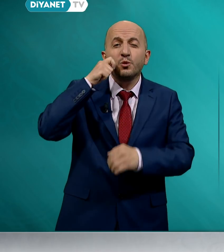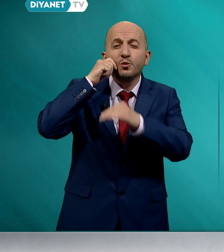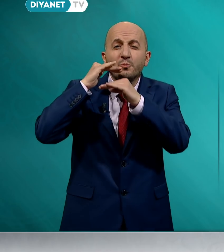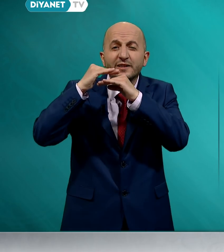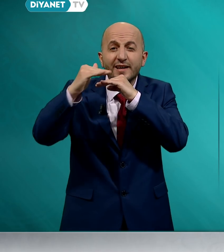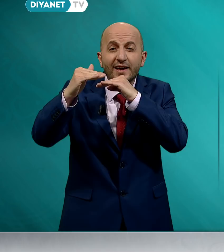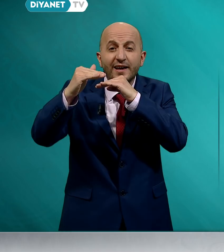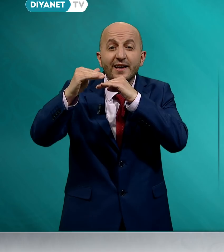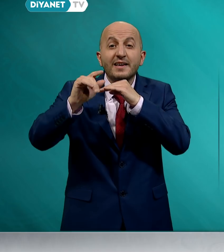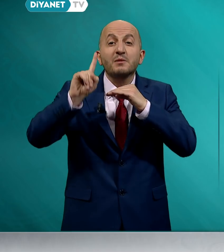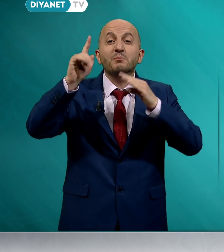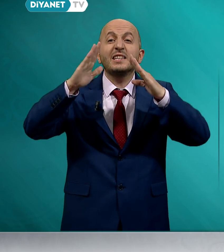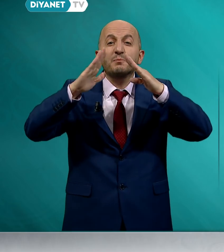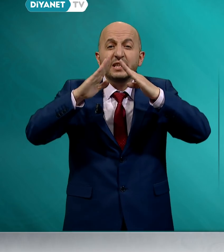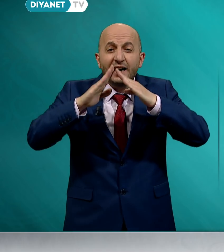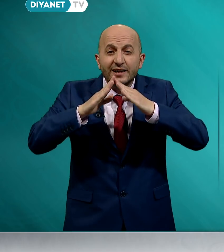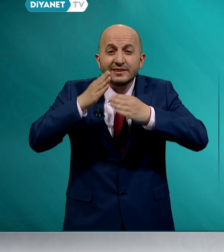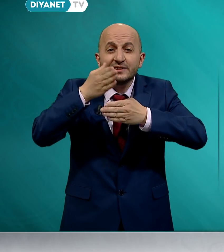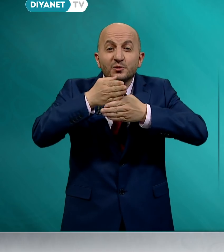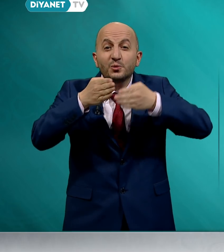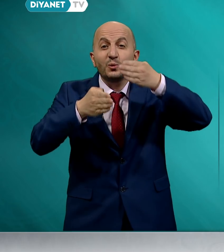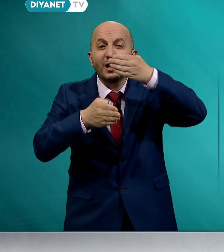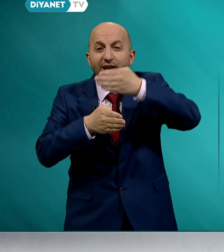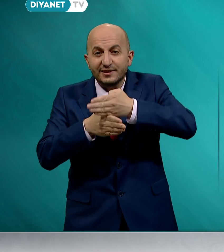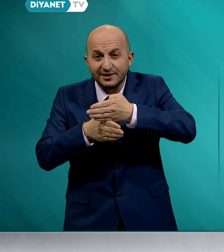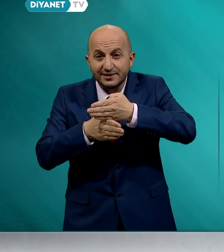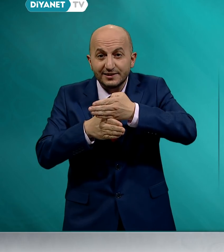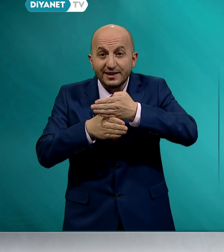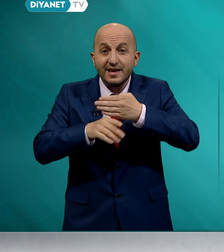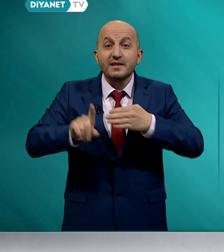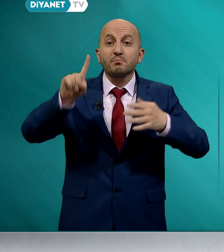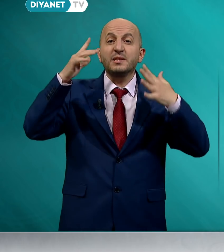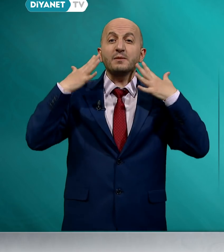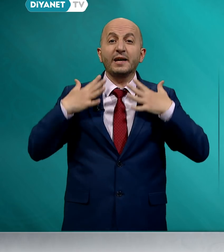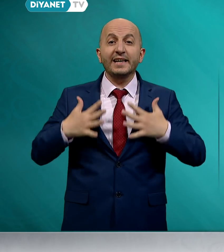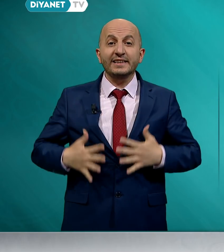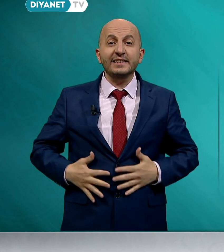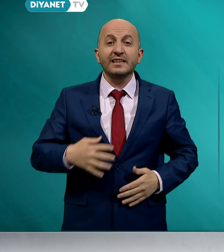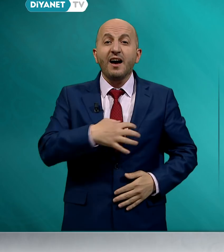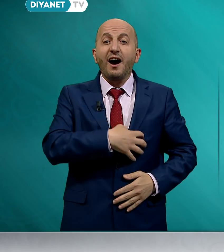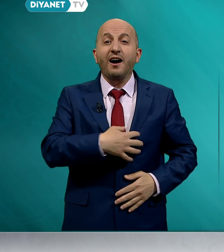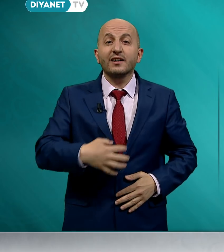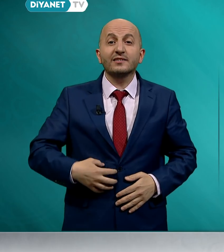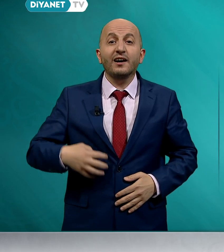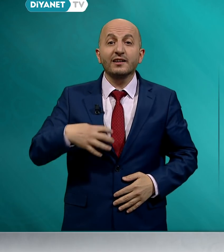ümmete bir binanın tuğlaları, bir bedenin azaları,